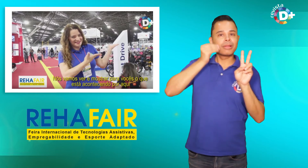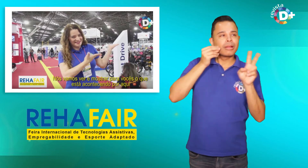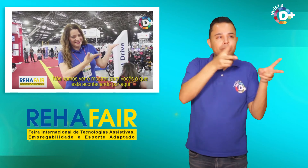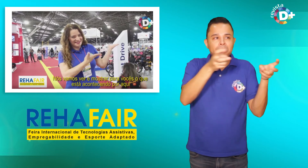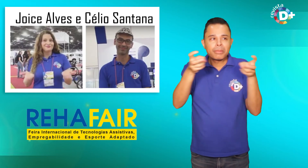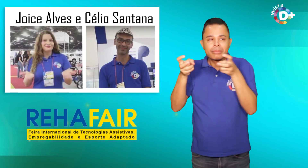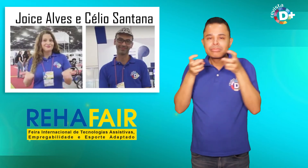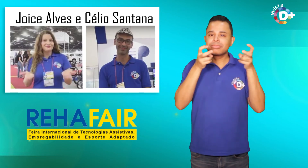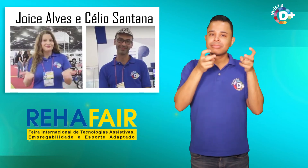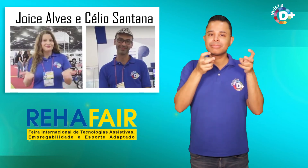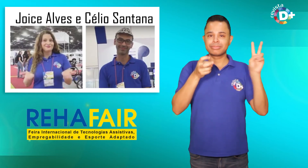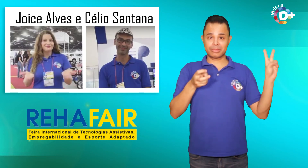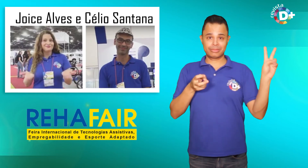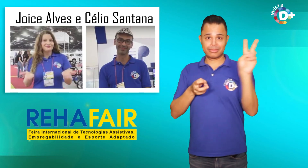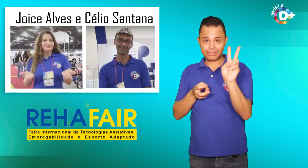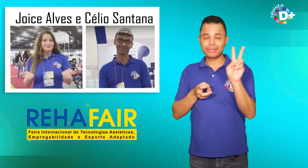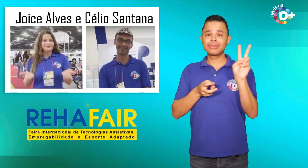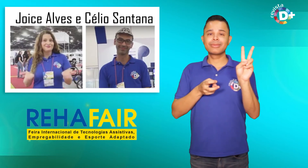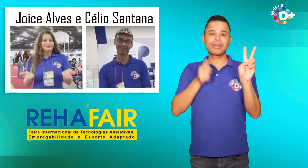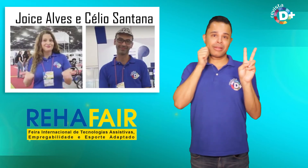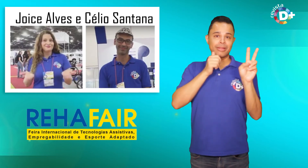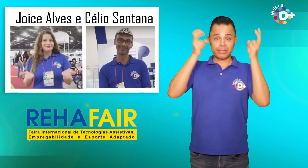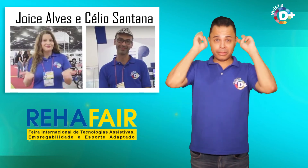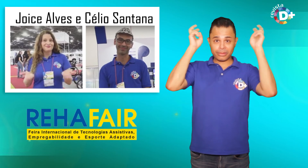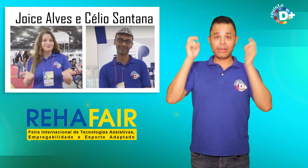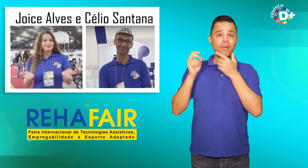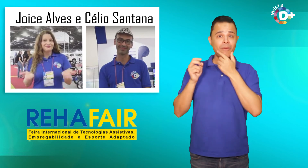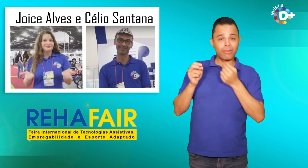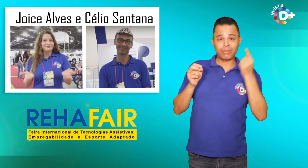consultores de Libras, Joyce Alves e Célio Santana, que são surdos.